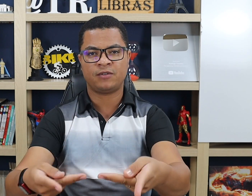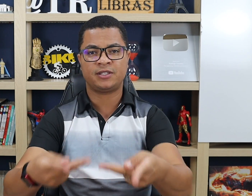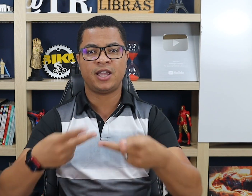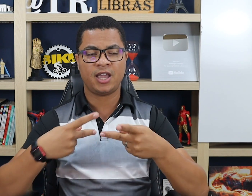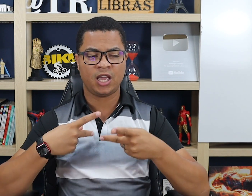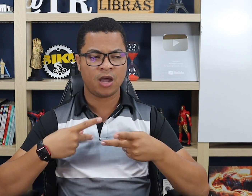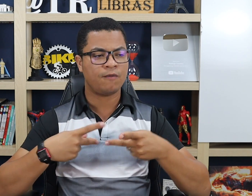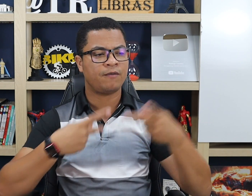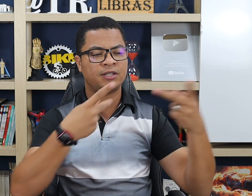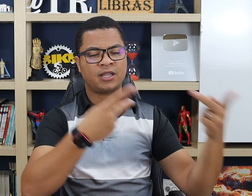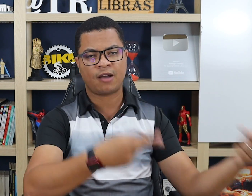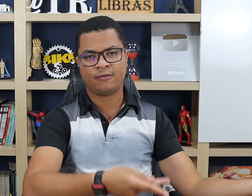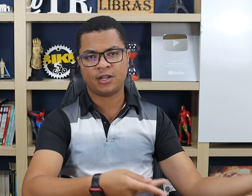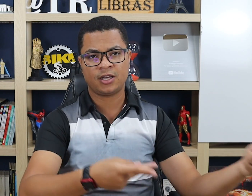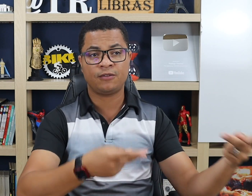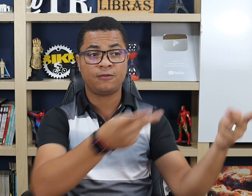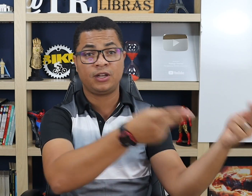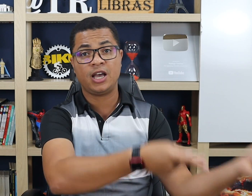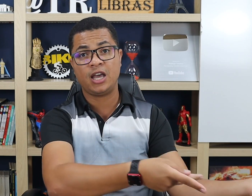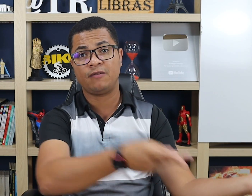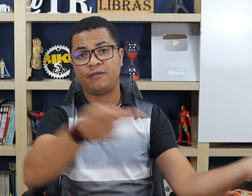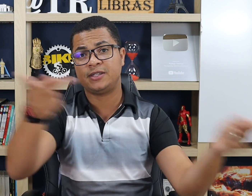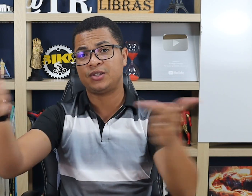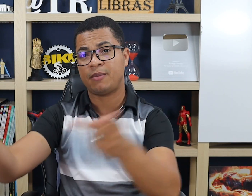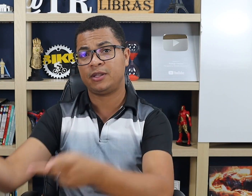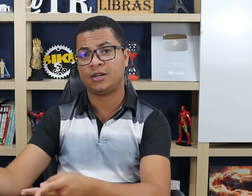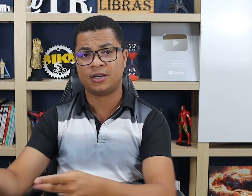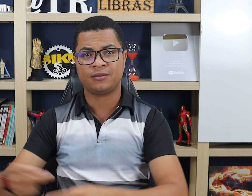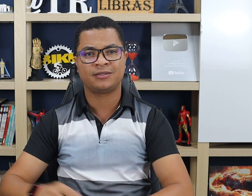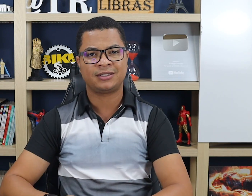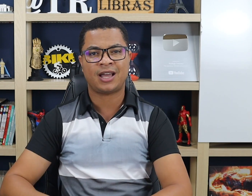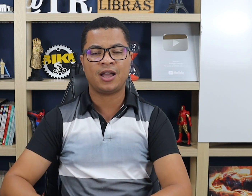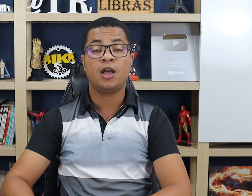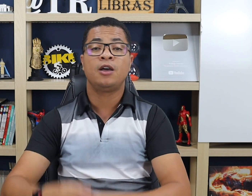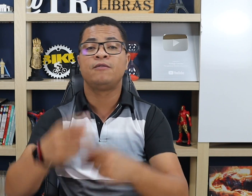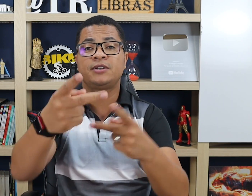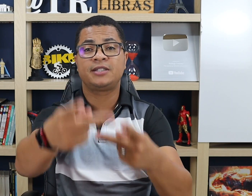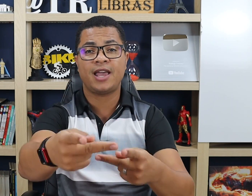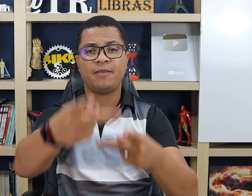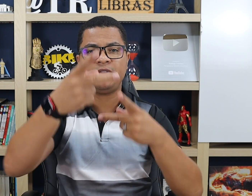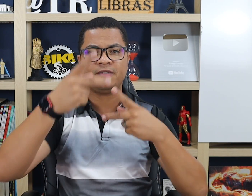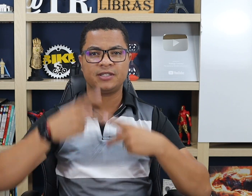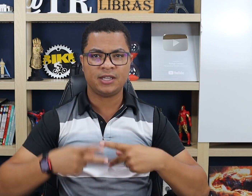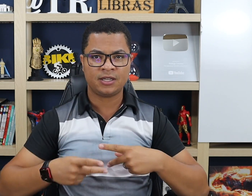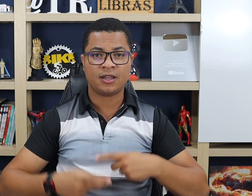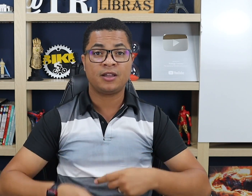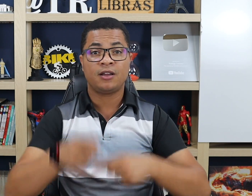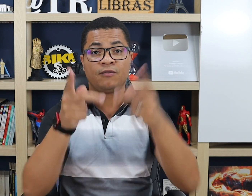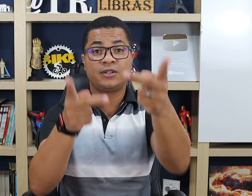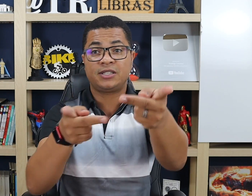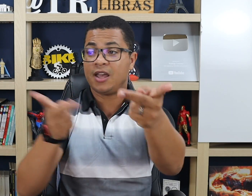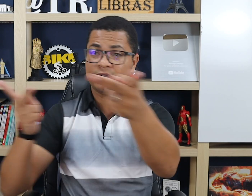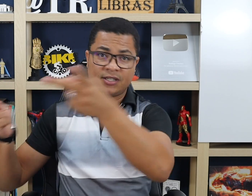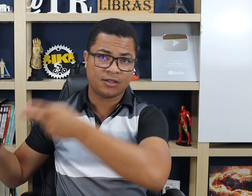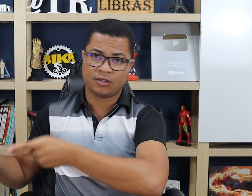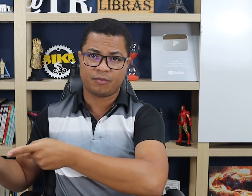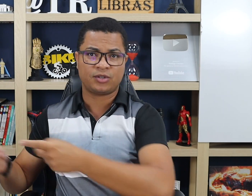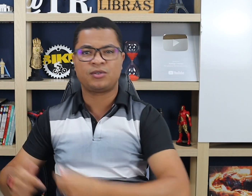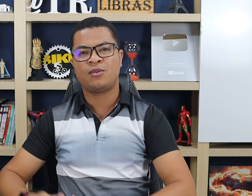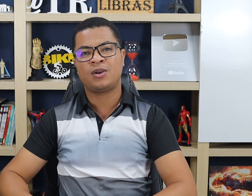você, eu vou visitar fulano, fulano vai visitar Betrano, tá? Você me visita, você visita outra pessoa,